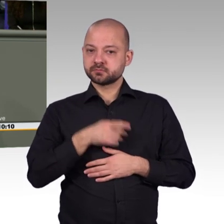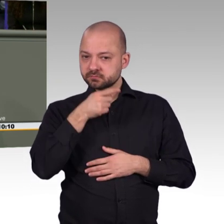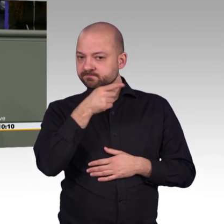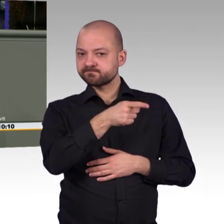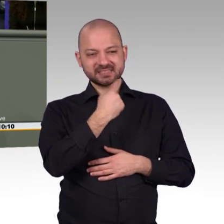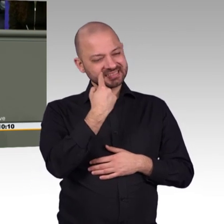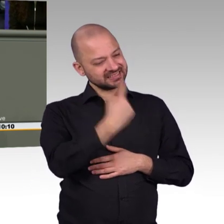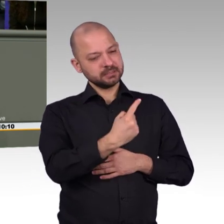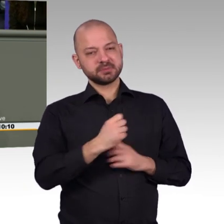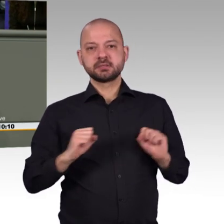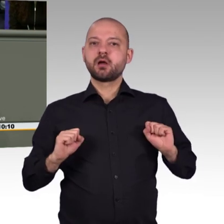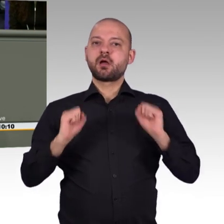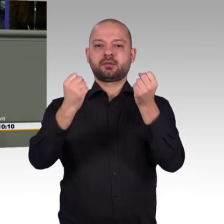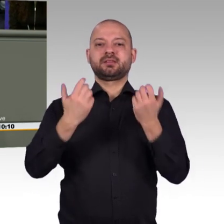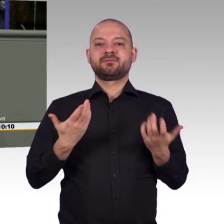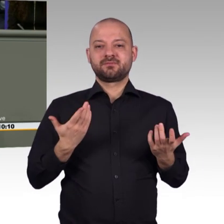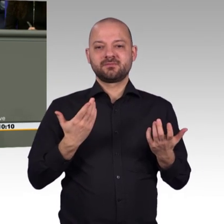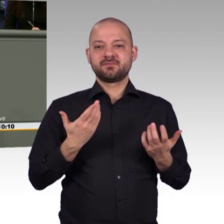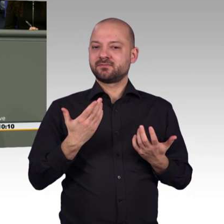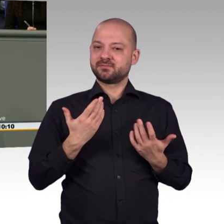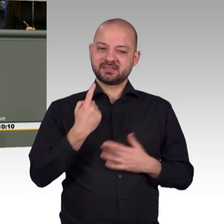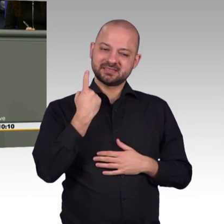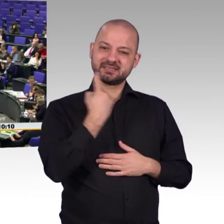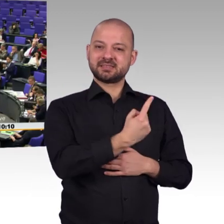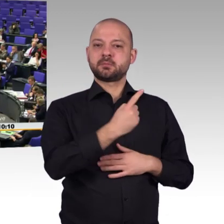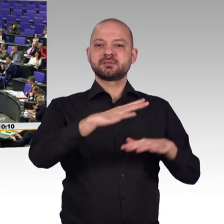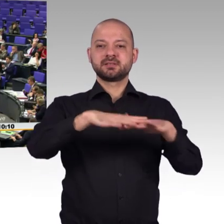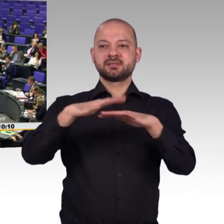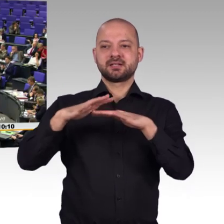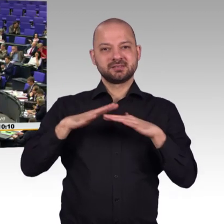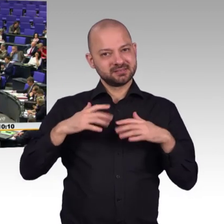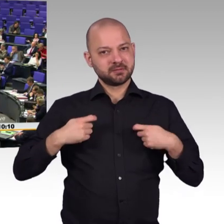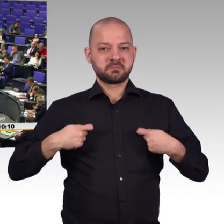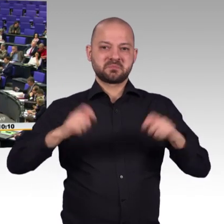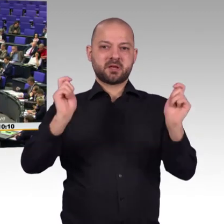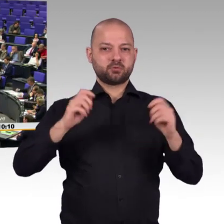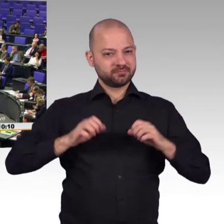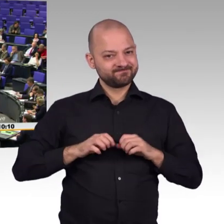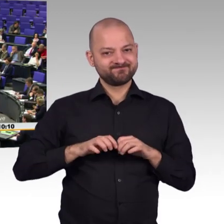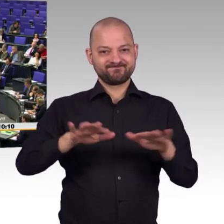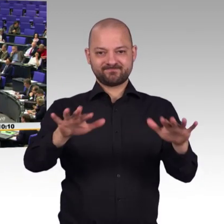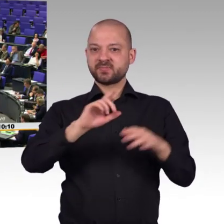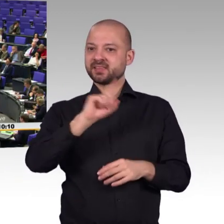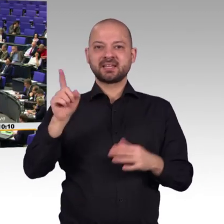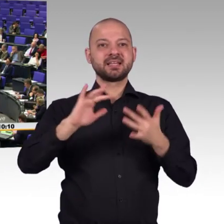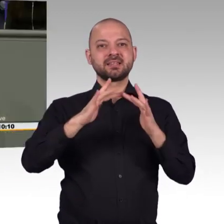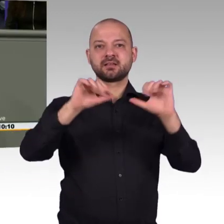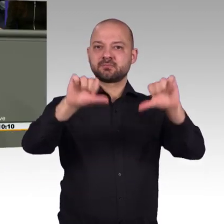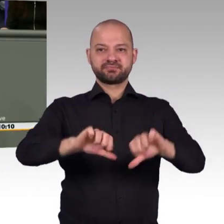machen und den Kommunenraum für Erfahrungsaustausch geben. Denn ich zitiere nochmal die Umsetzungsstrategie. Unser Ziel ist die Anbindung